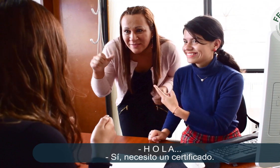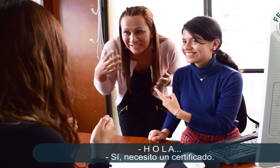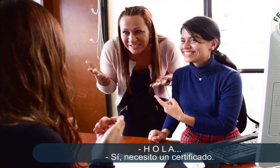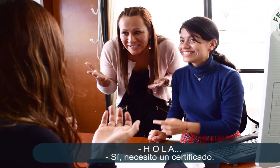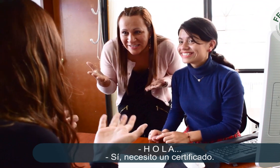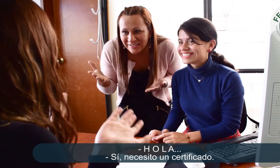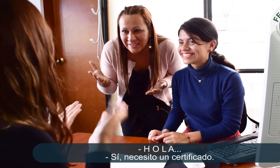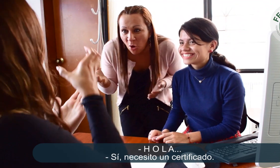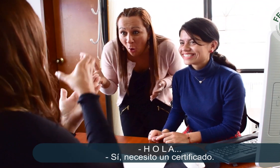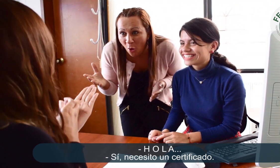necesito un certificado. Hola.